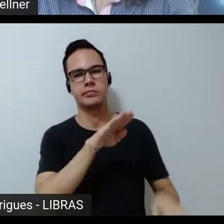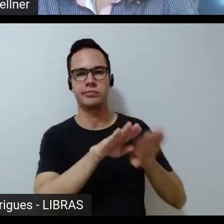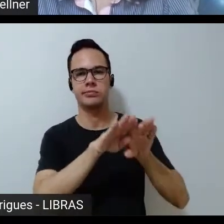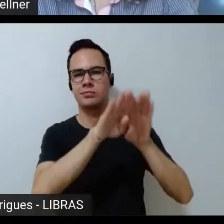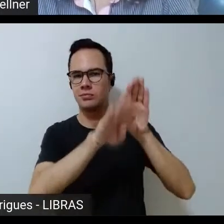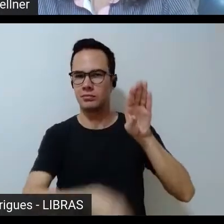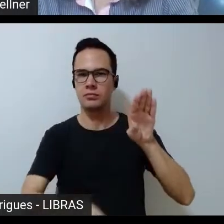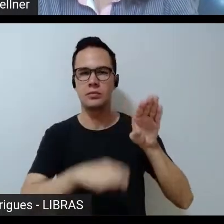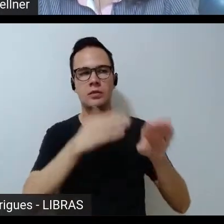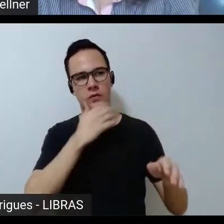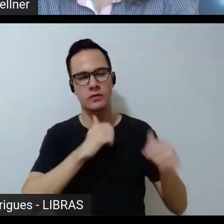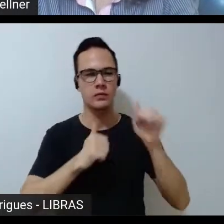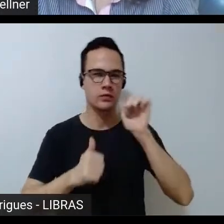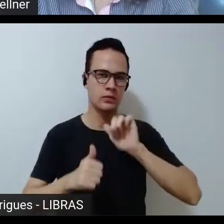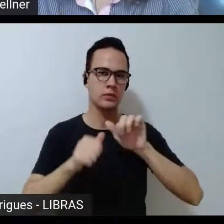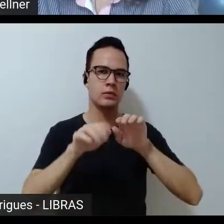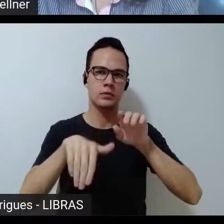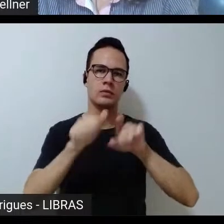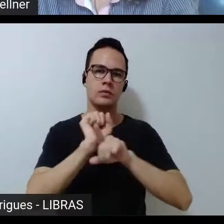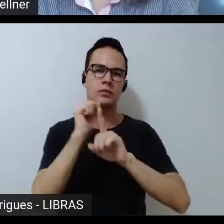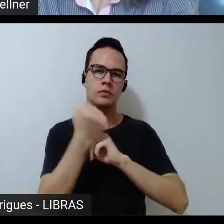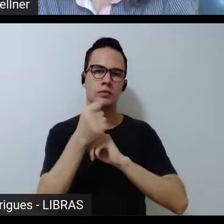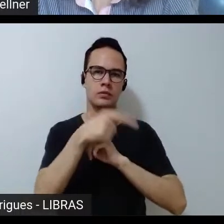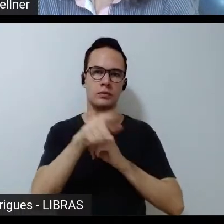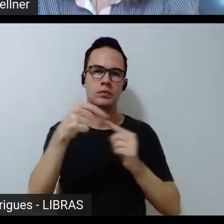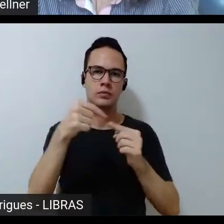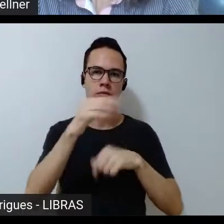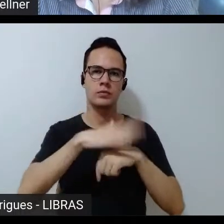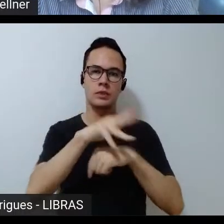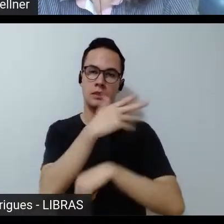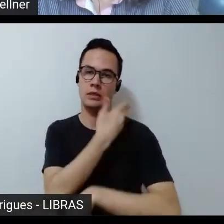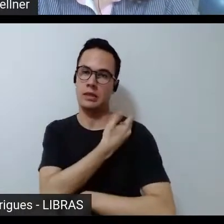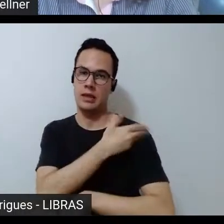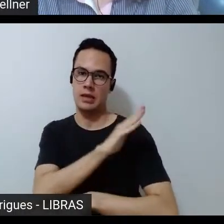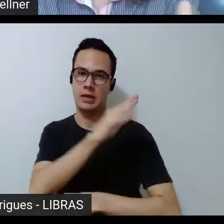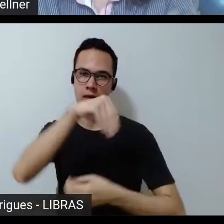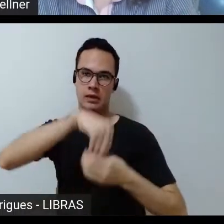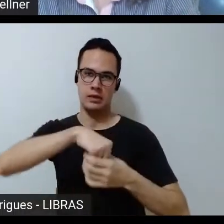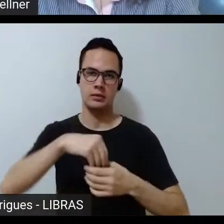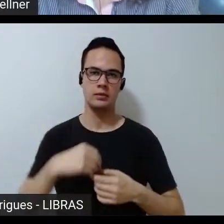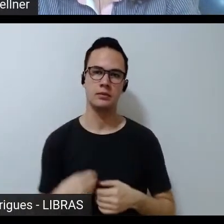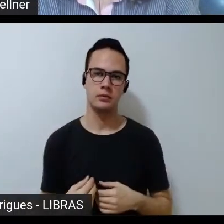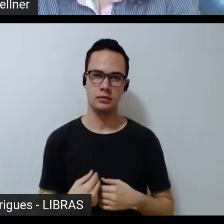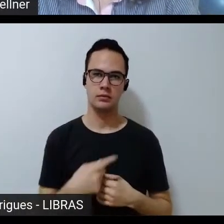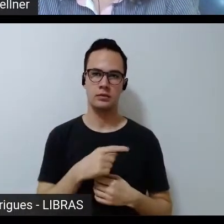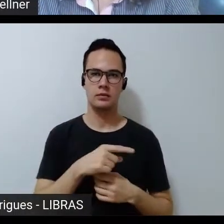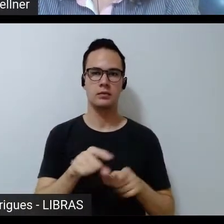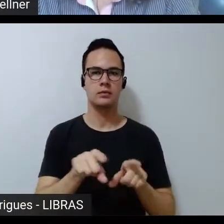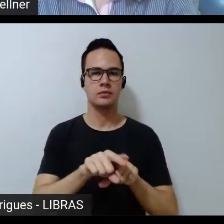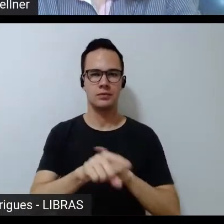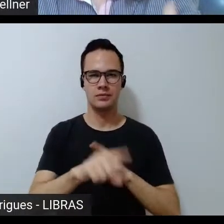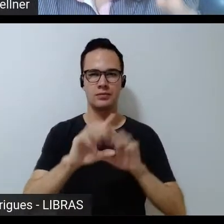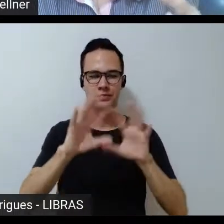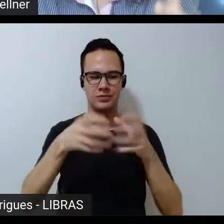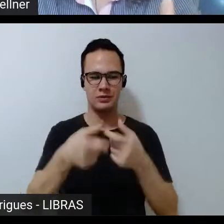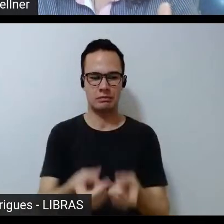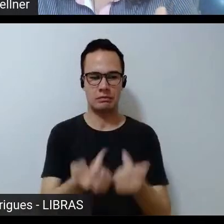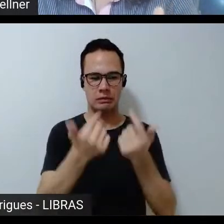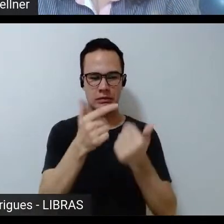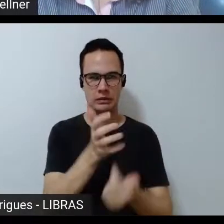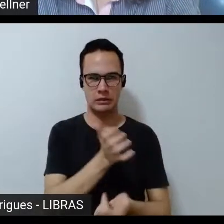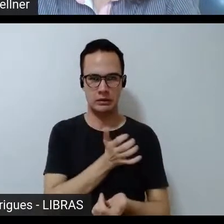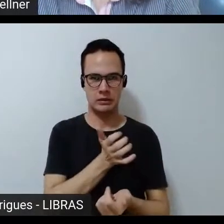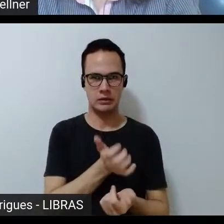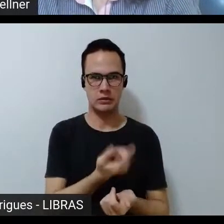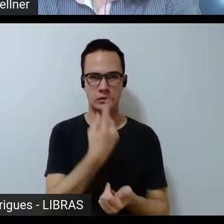nós e eles em uma sociedade que é pautada pelo racismo estrutural por uma abissal concentração de renda por uma